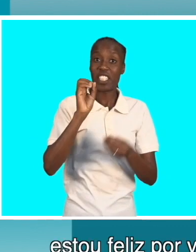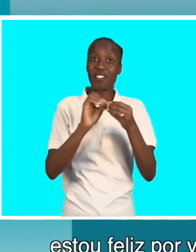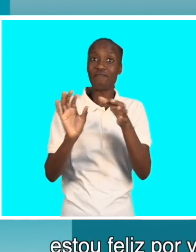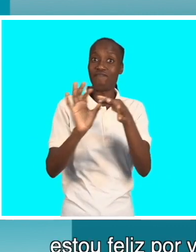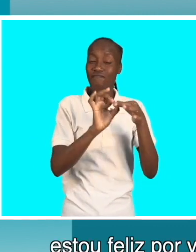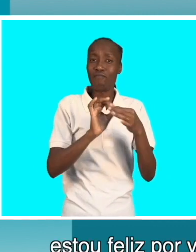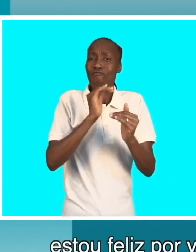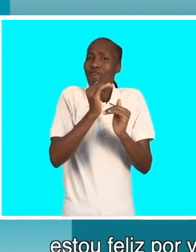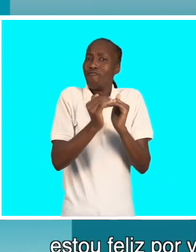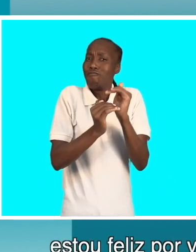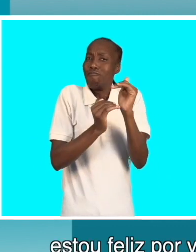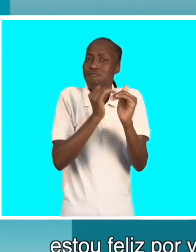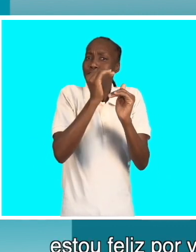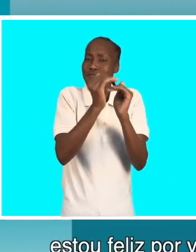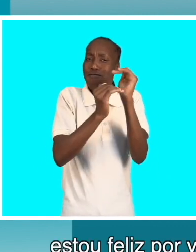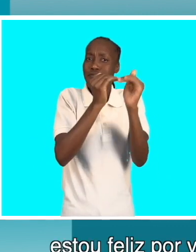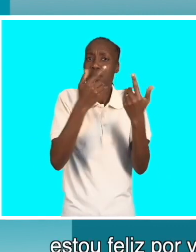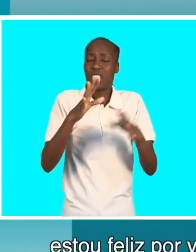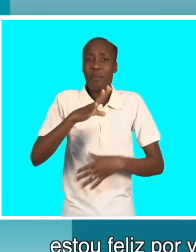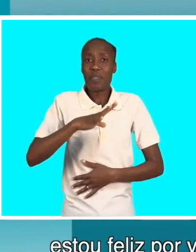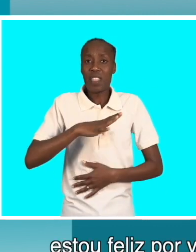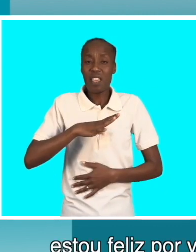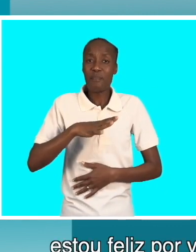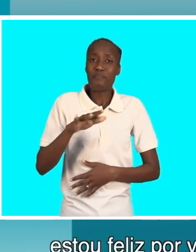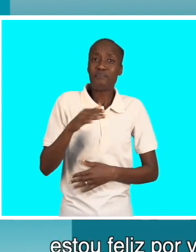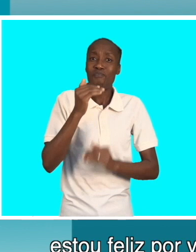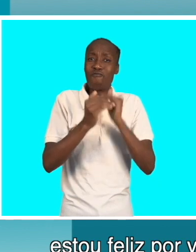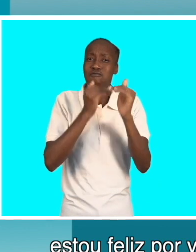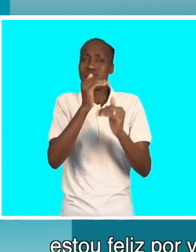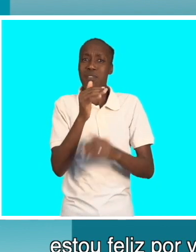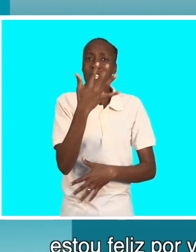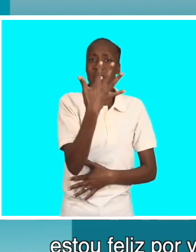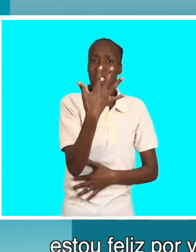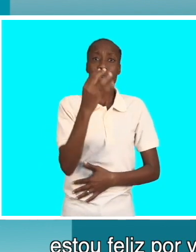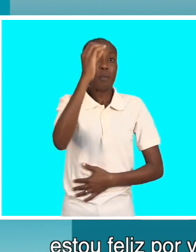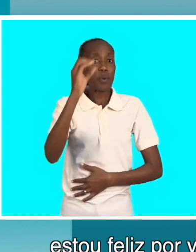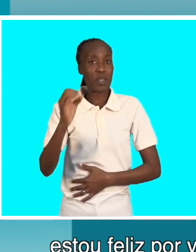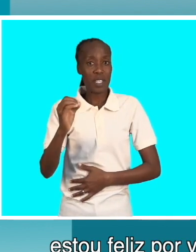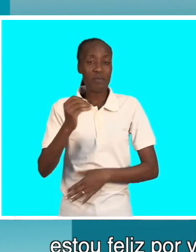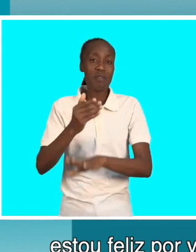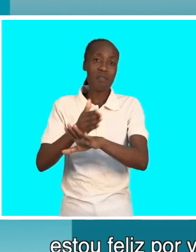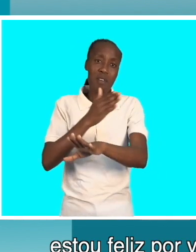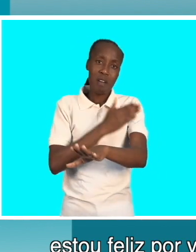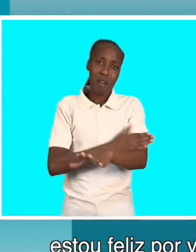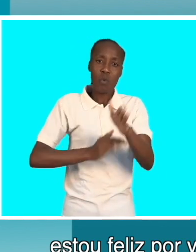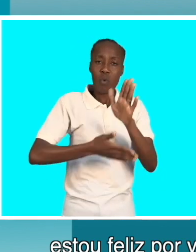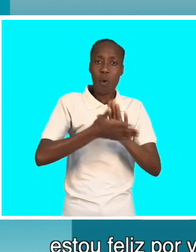que na área de comércios entre nossos países isso está crescendo também. Já cresceu